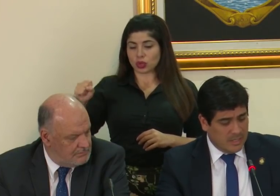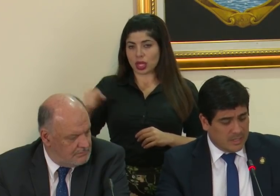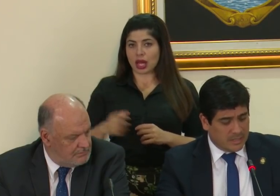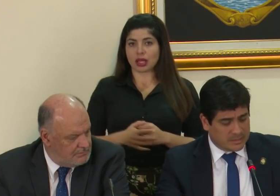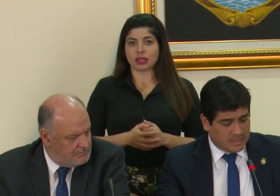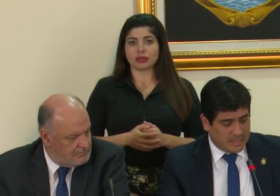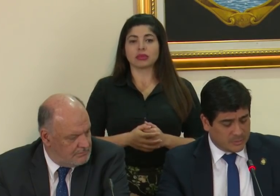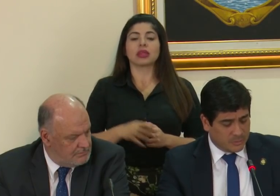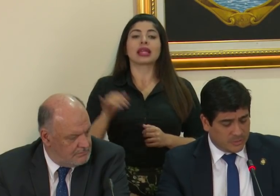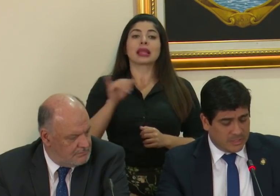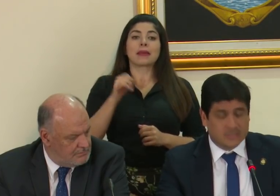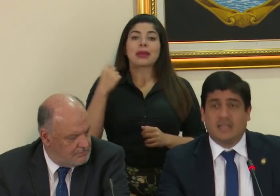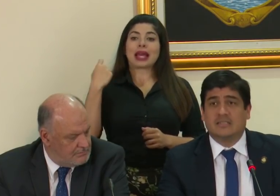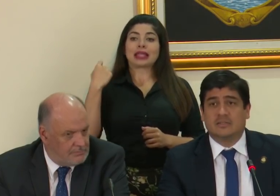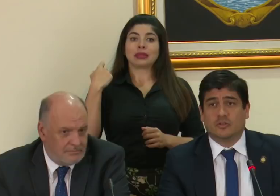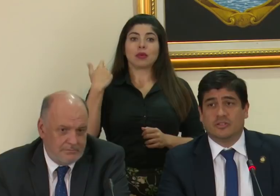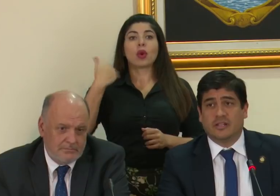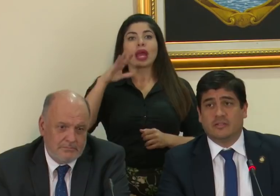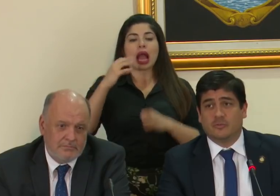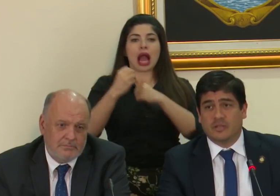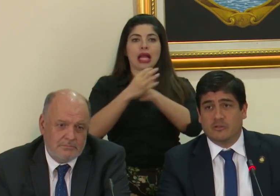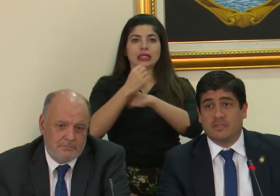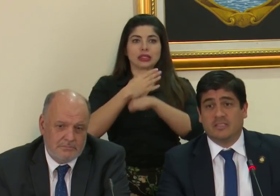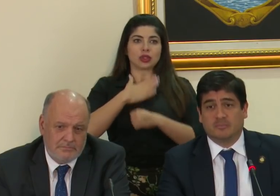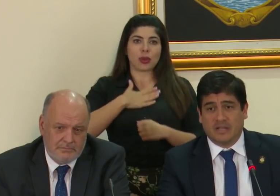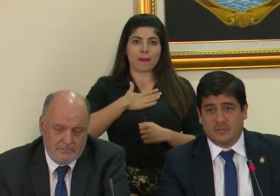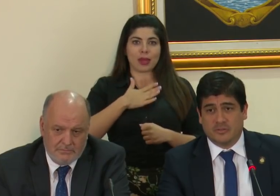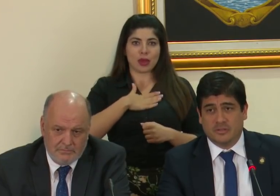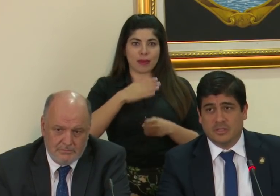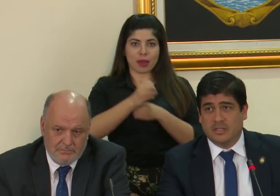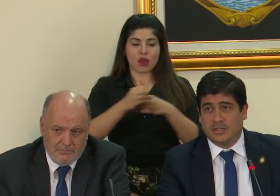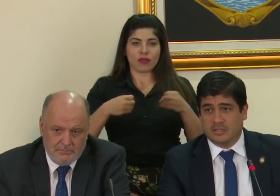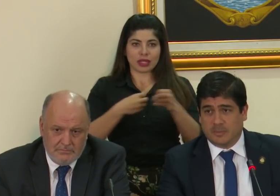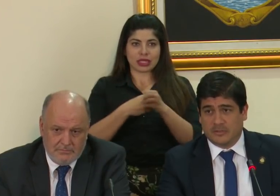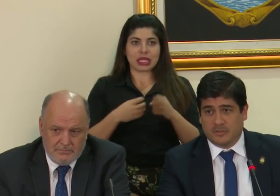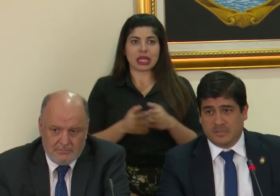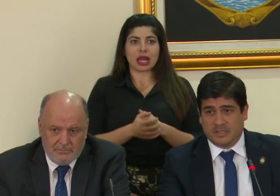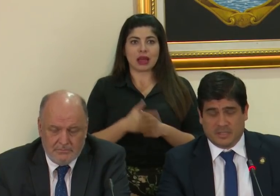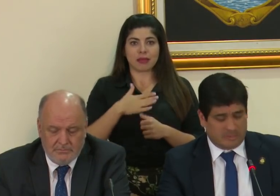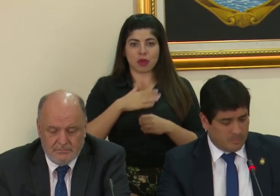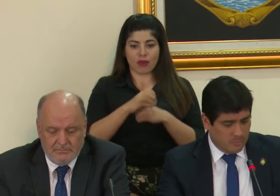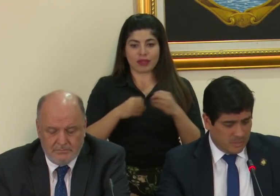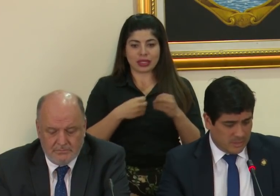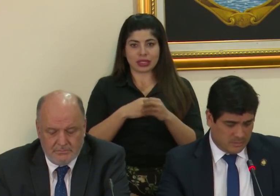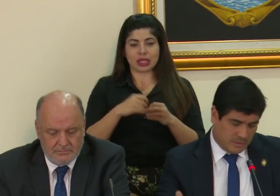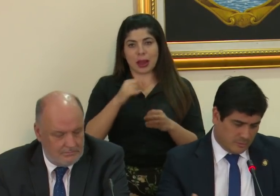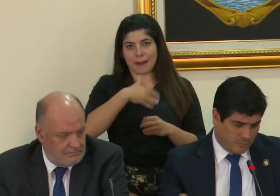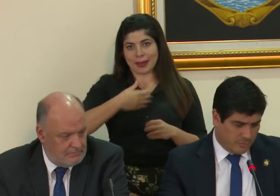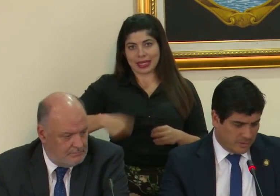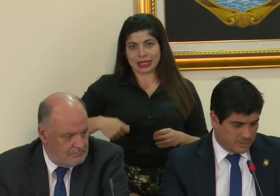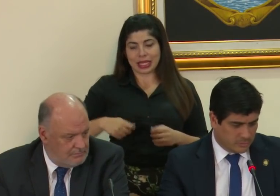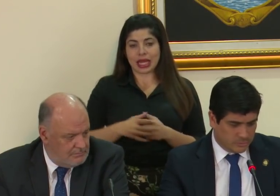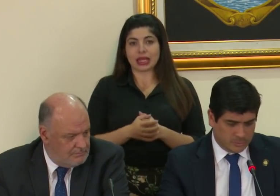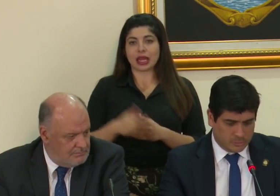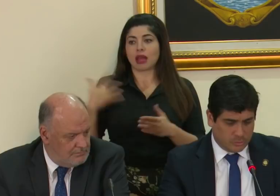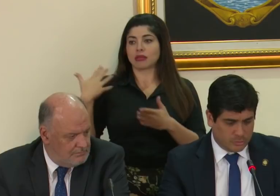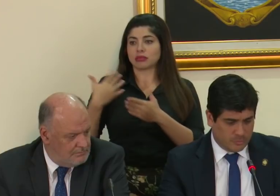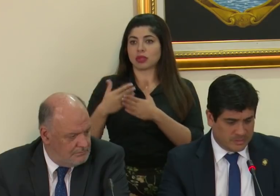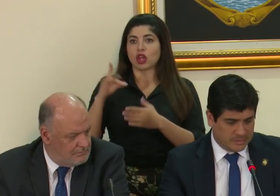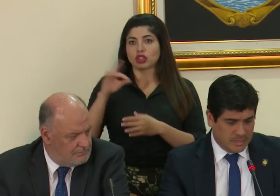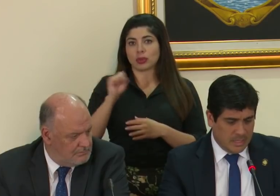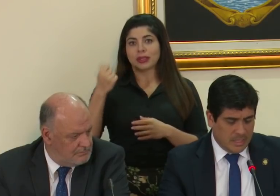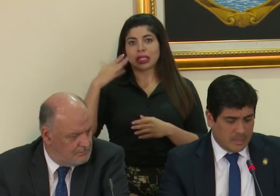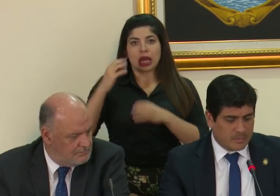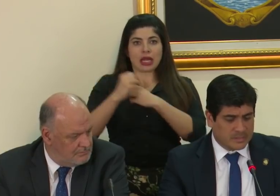Social y hasta hace unos días asesor directo mío en mi despacho, en el despacho del Presidente de la República, que lo fue durante los últimos